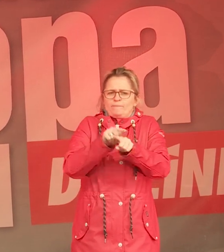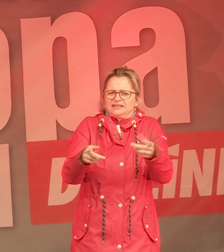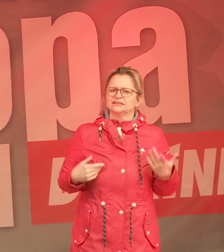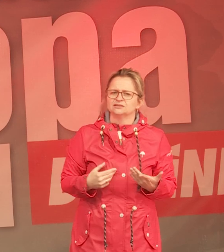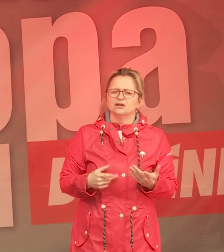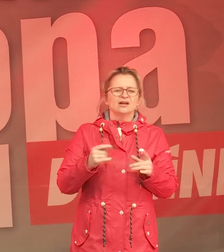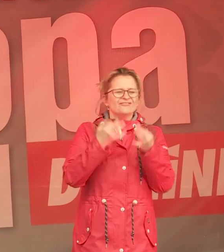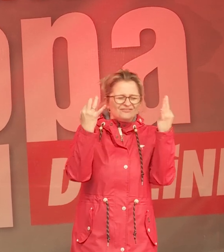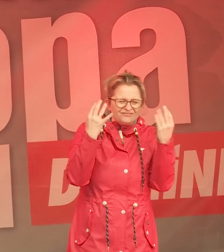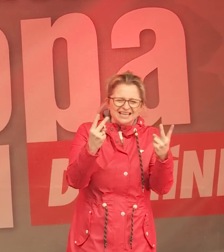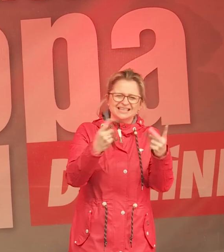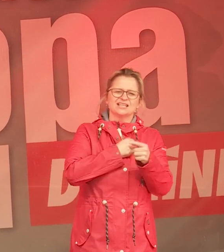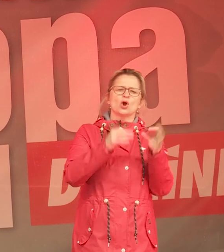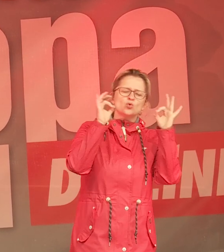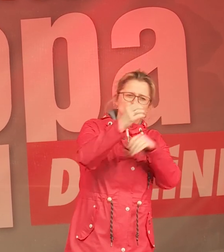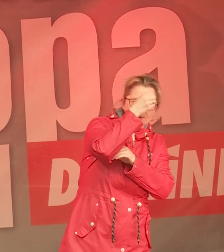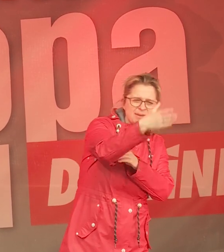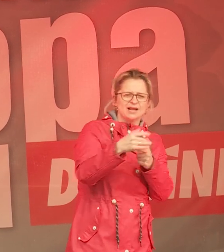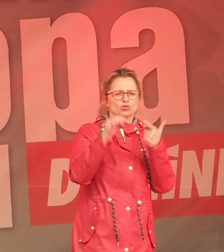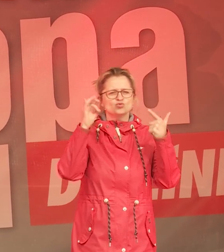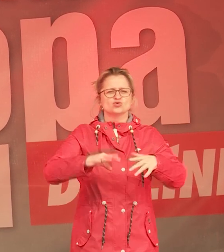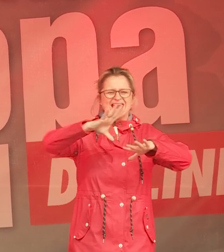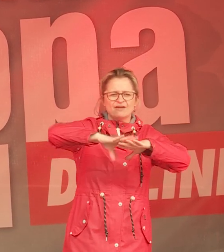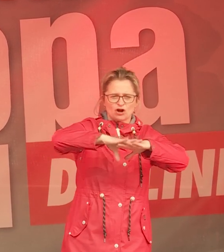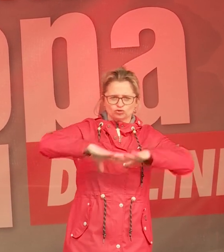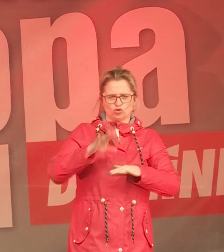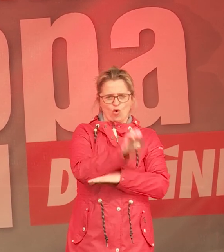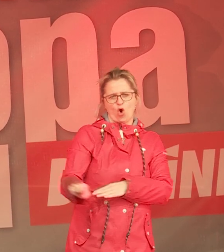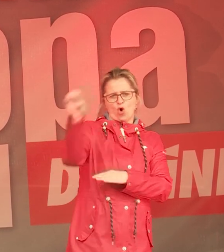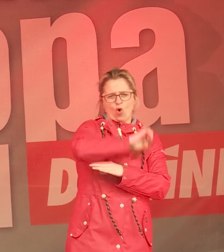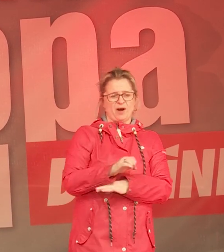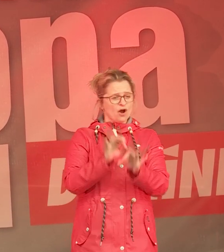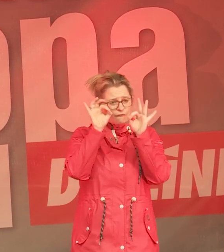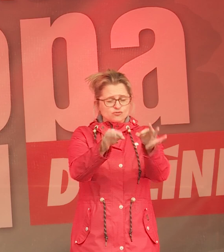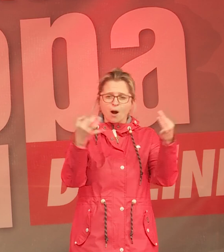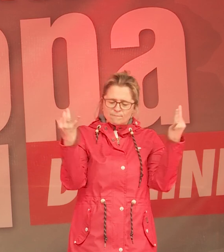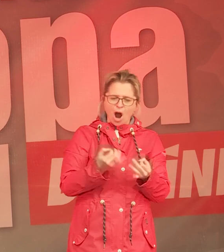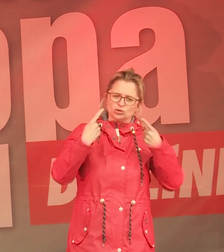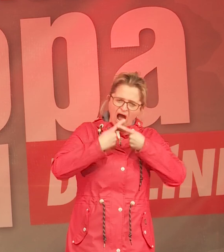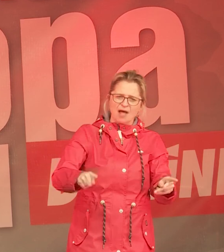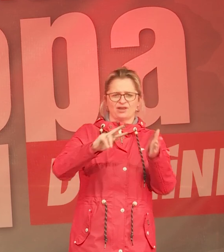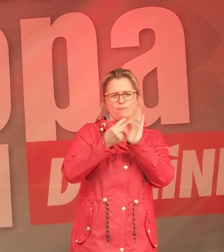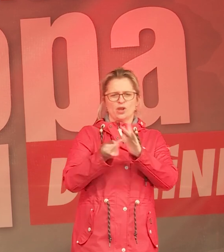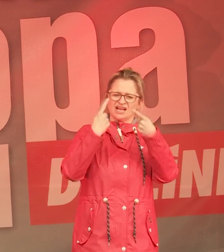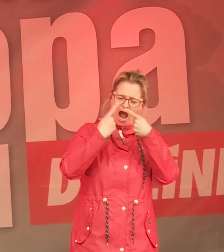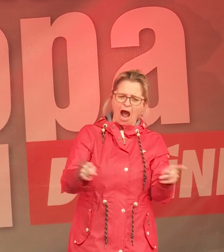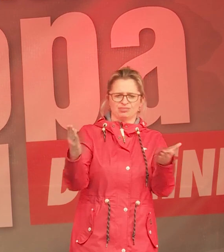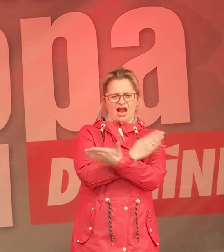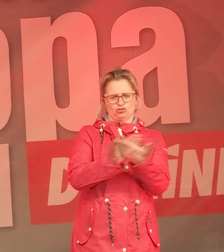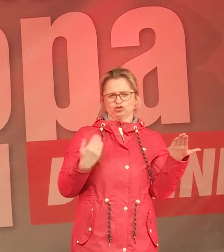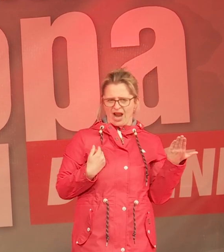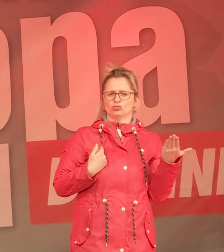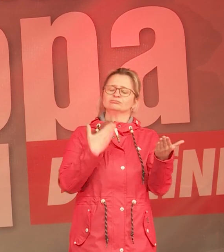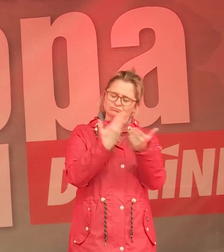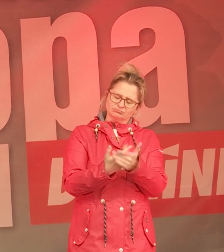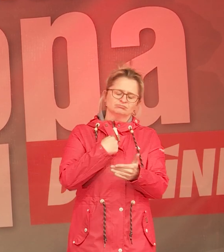Bildung, für gute Infrastruktur in ganz Europa, brauchen wir eine andere Weichenstellung und eine andere Politik. Dafür stehen